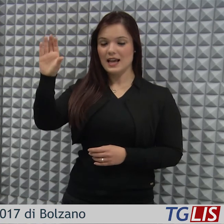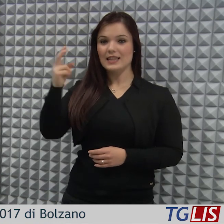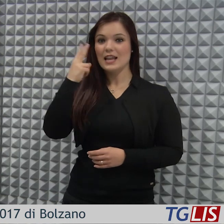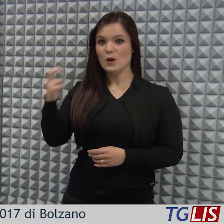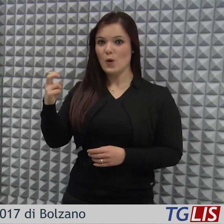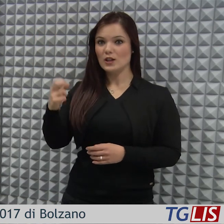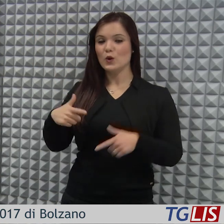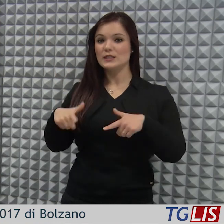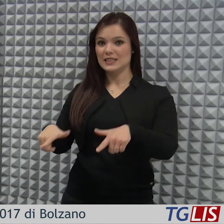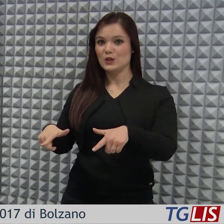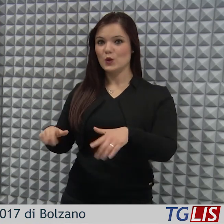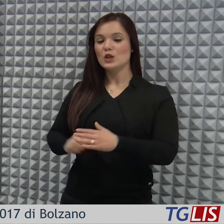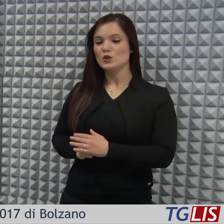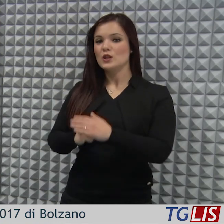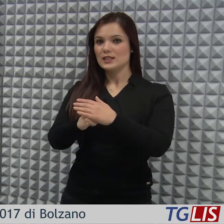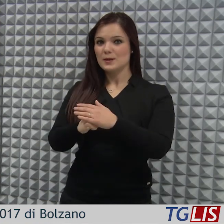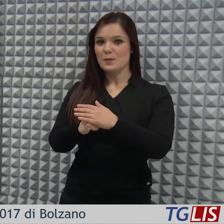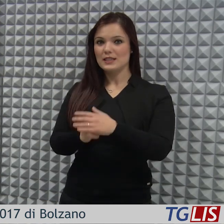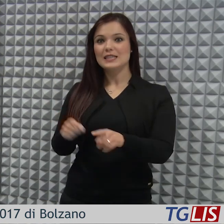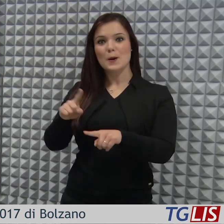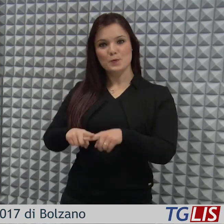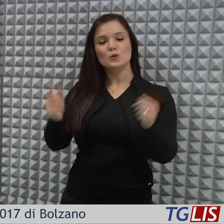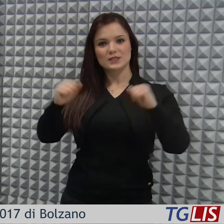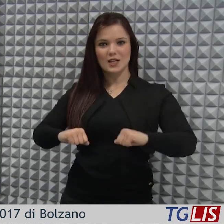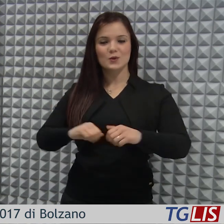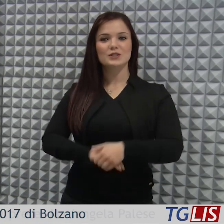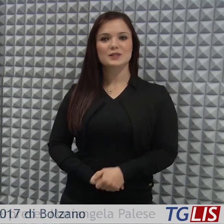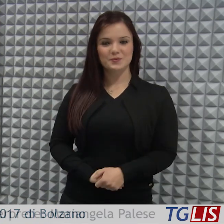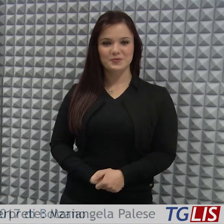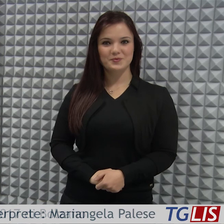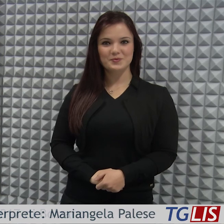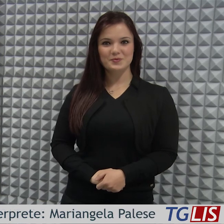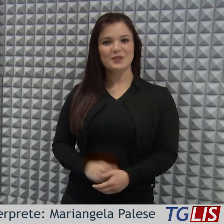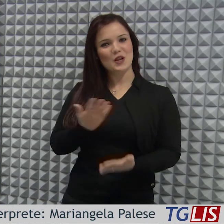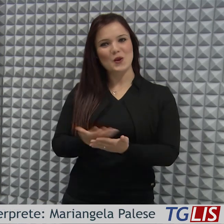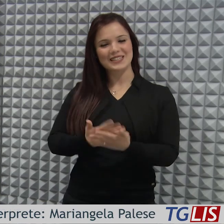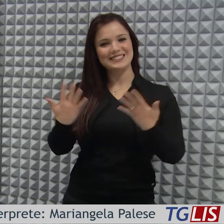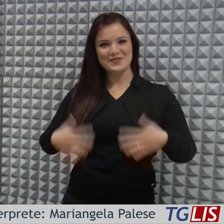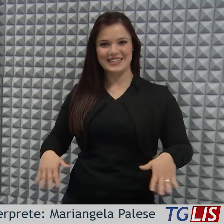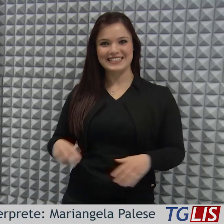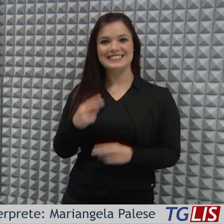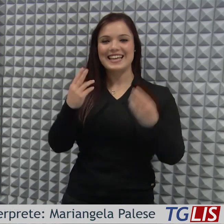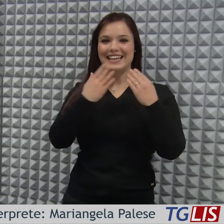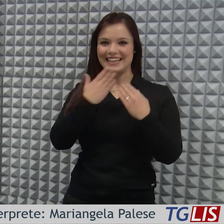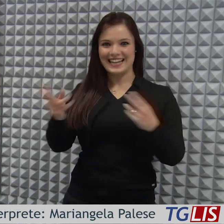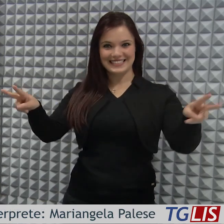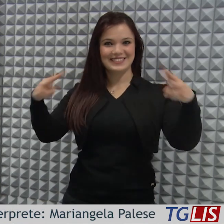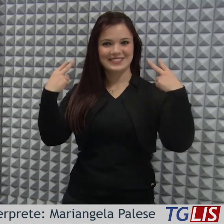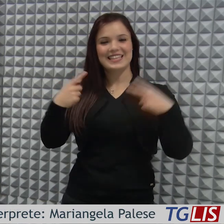dimensioni della sostenibilità e della salute. Ed è tutto, grazie per aver seguito